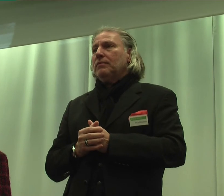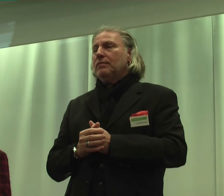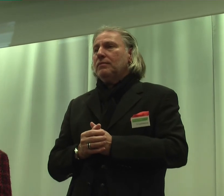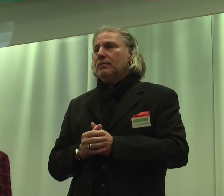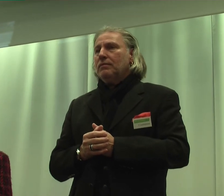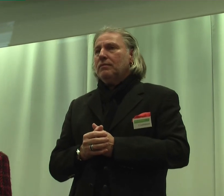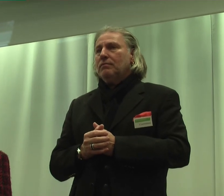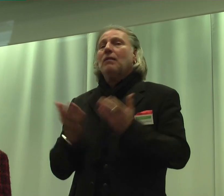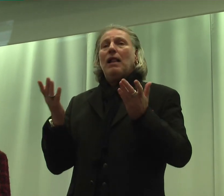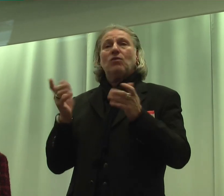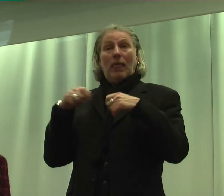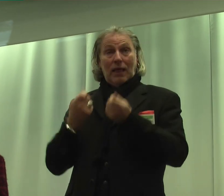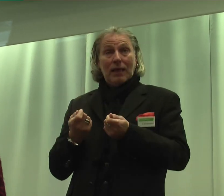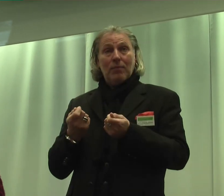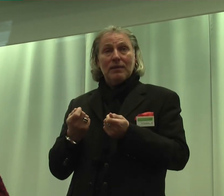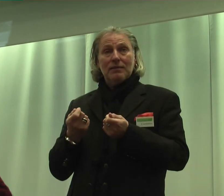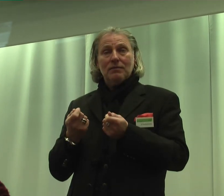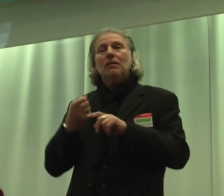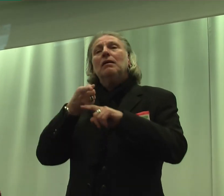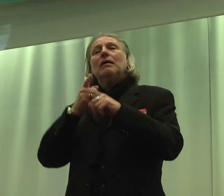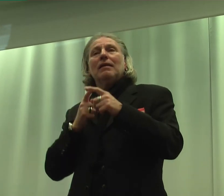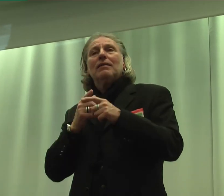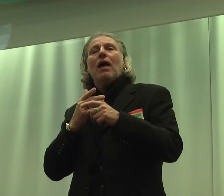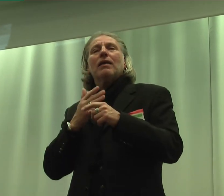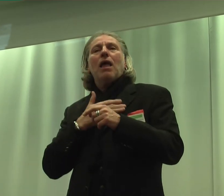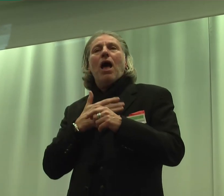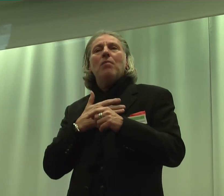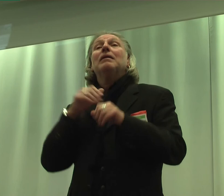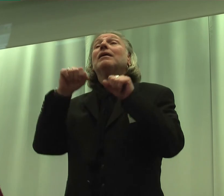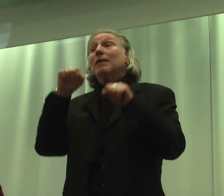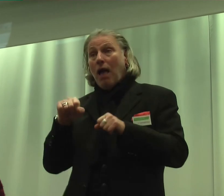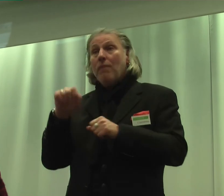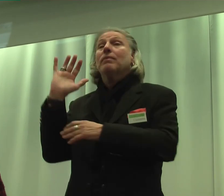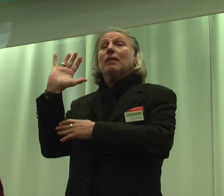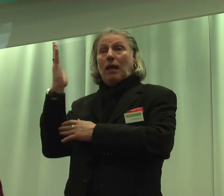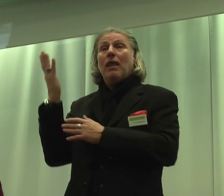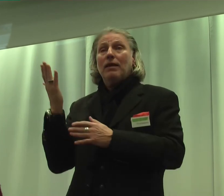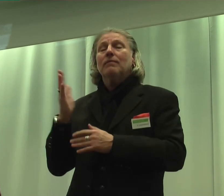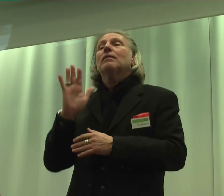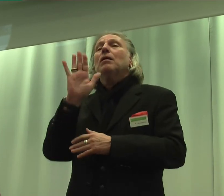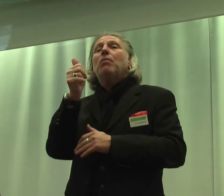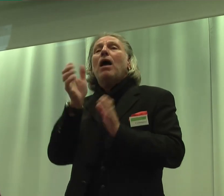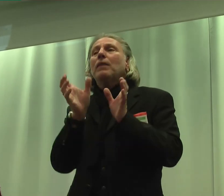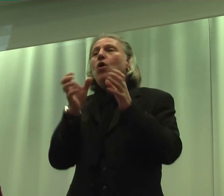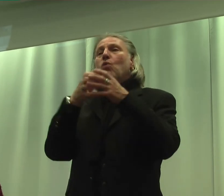Fazit, Teilhabe kann gelingen, bei einer Gruppe, die einen guten